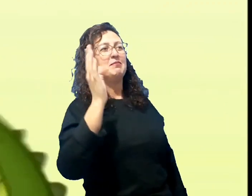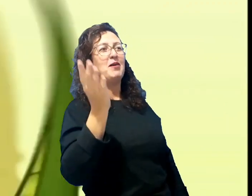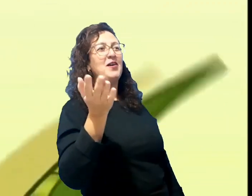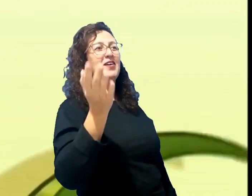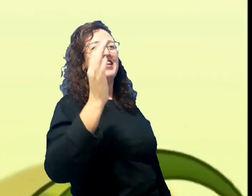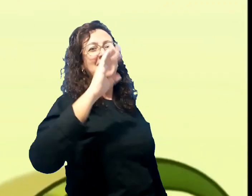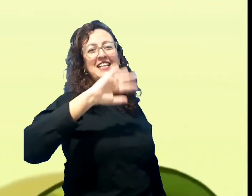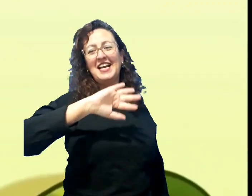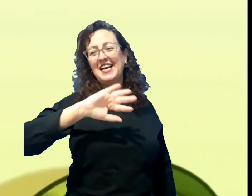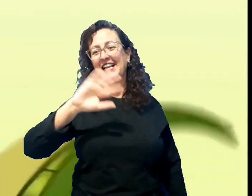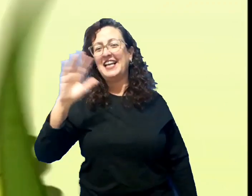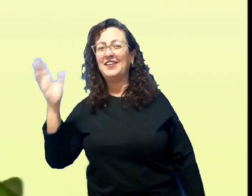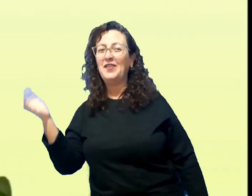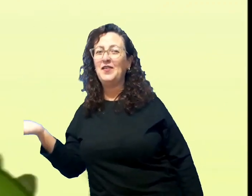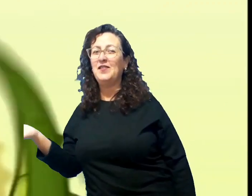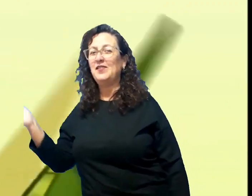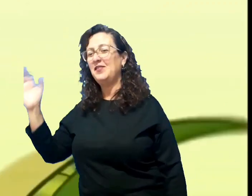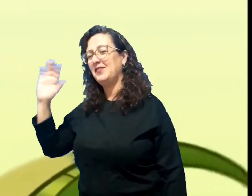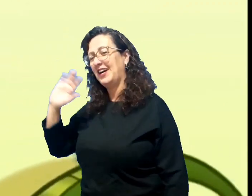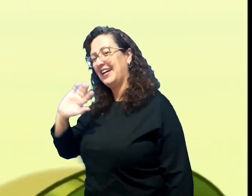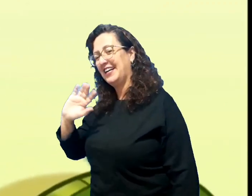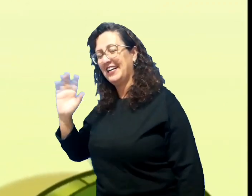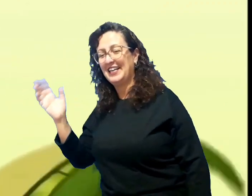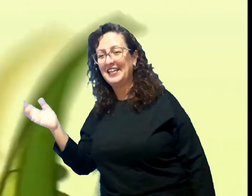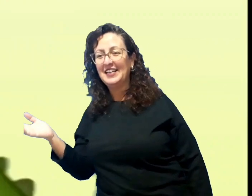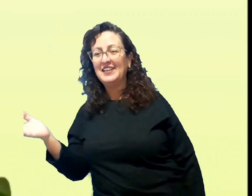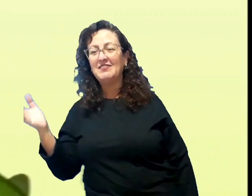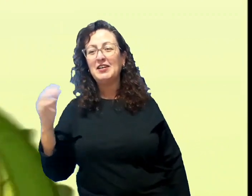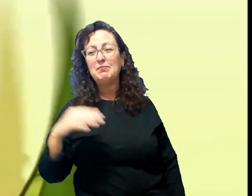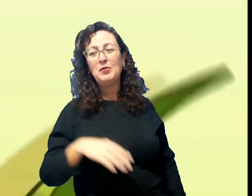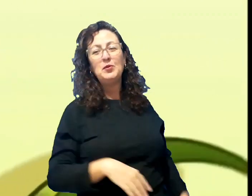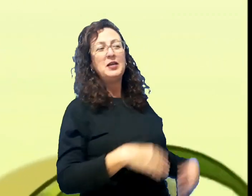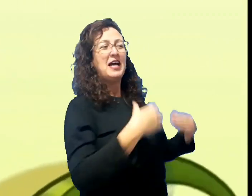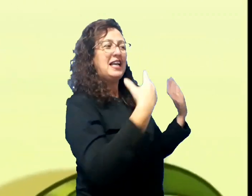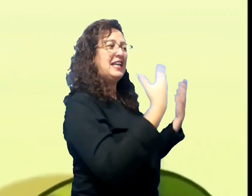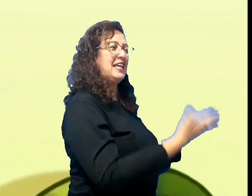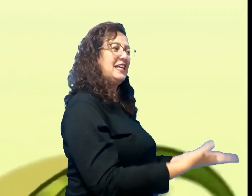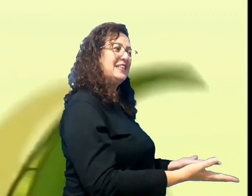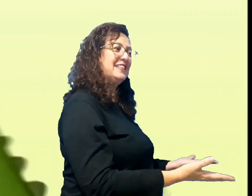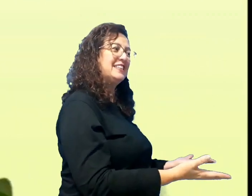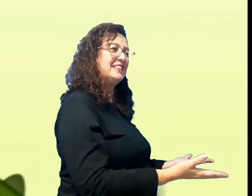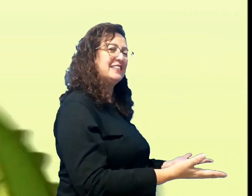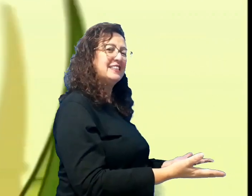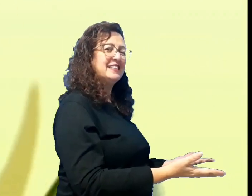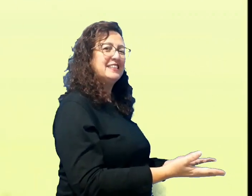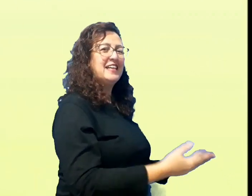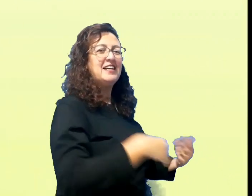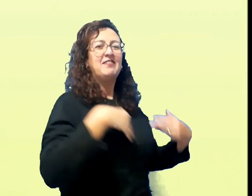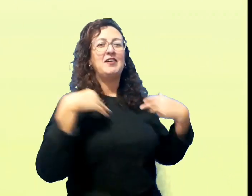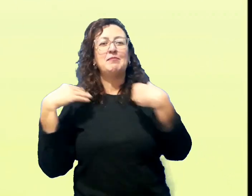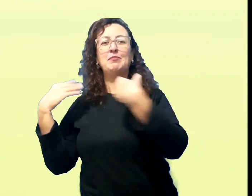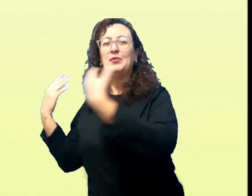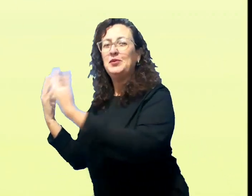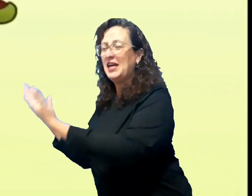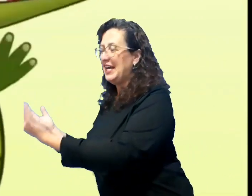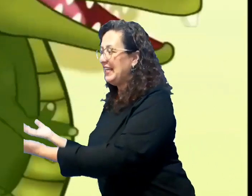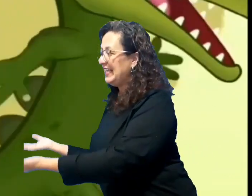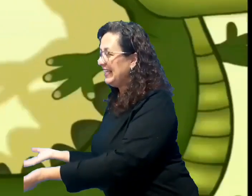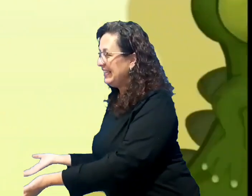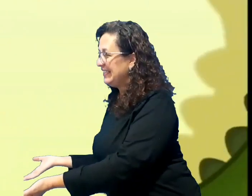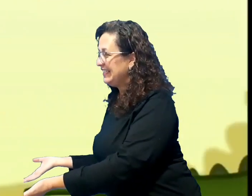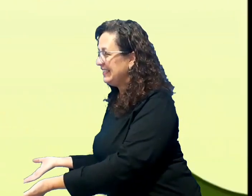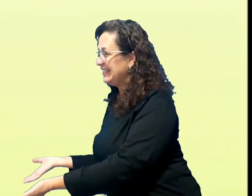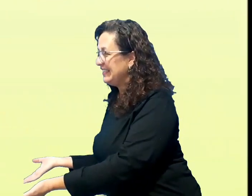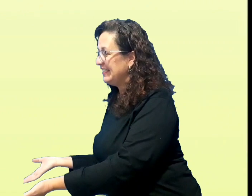já foi embora na lagoa. Foi por aqui, foi